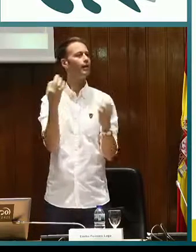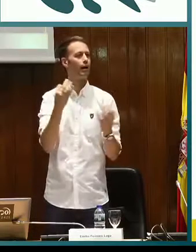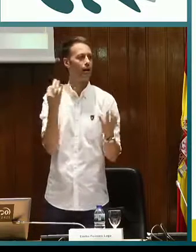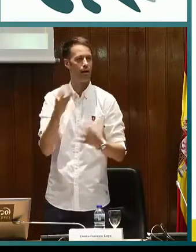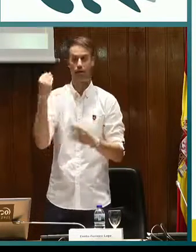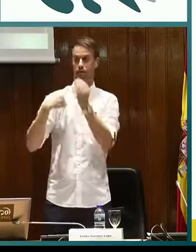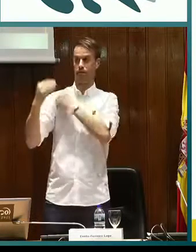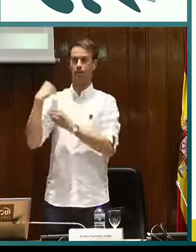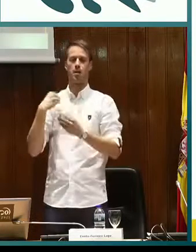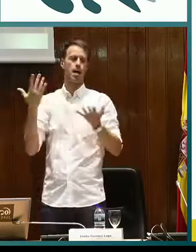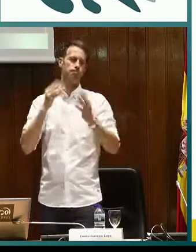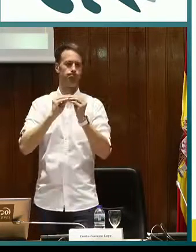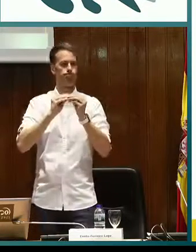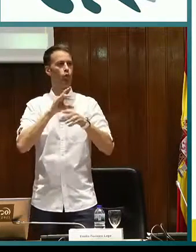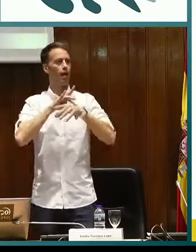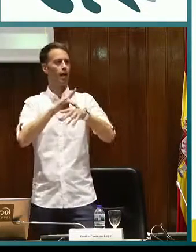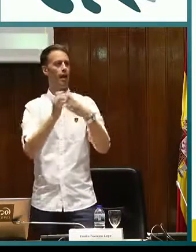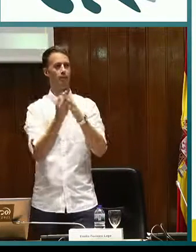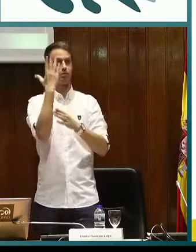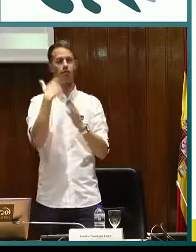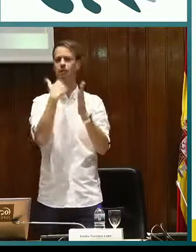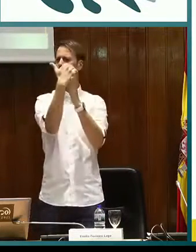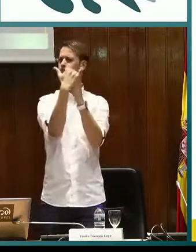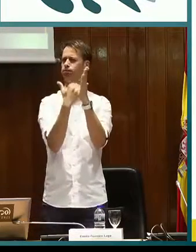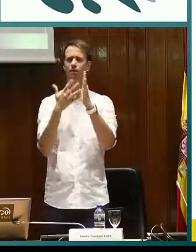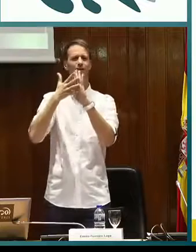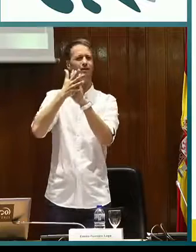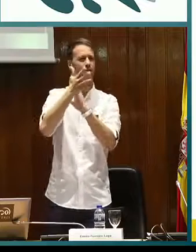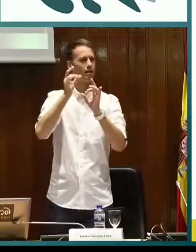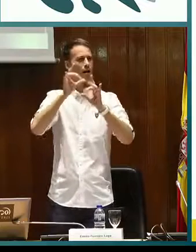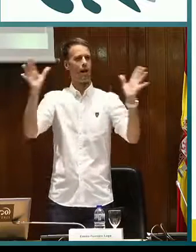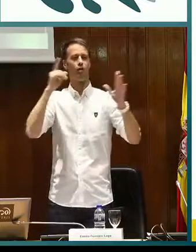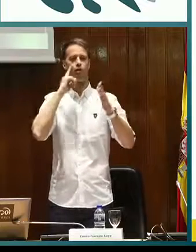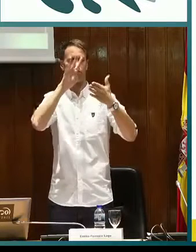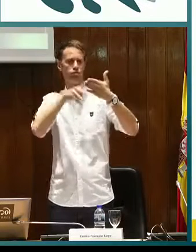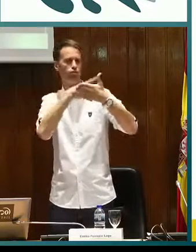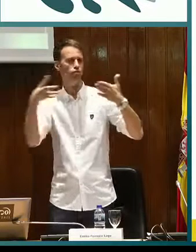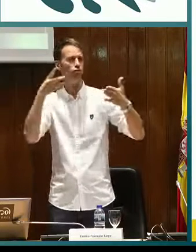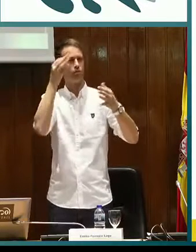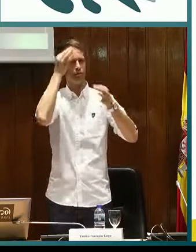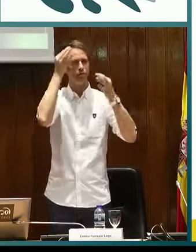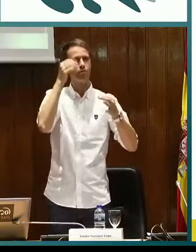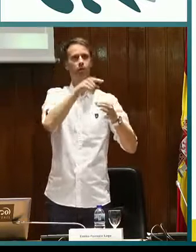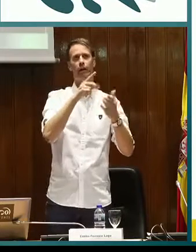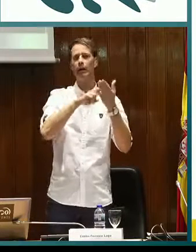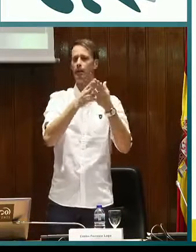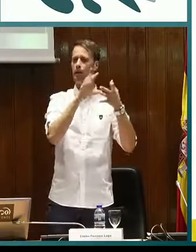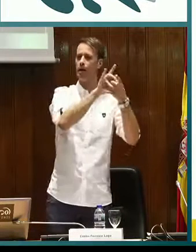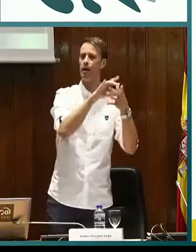Muchas veces lo que no sabe la gente y nos preguntan mucho es cómo hacerlo accesible. Entonces hemos creado esta guía con